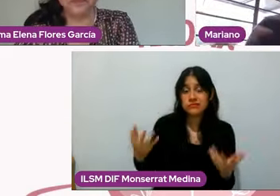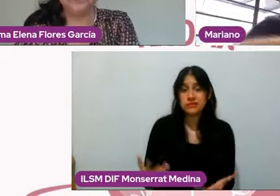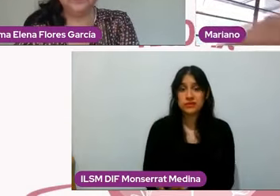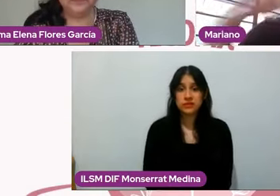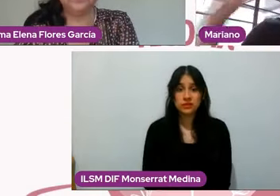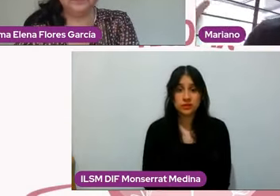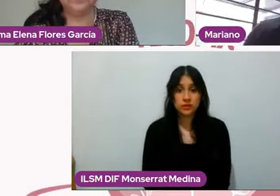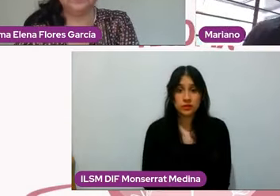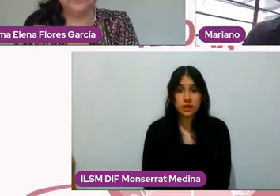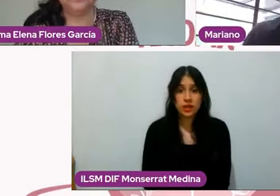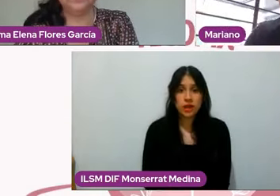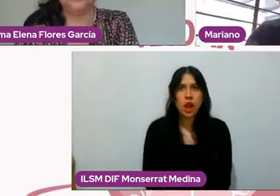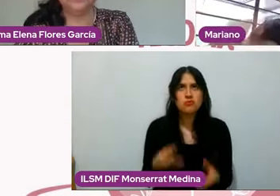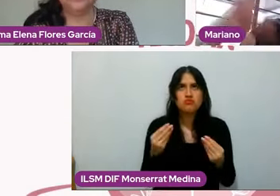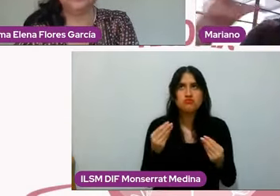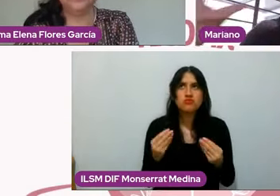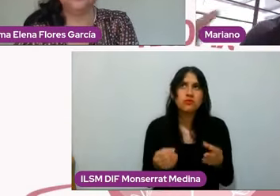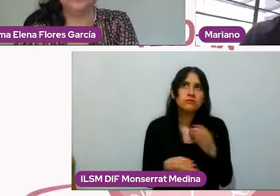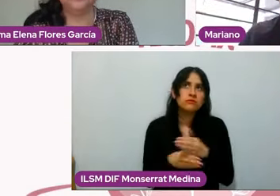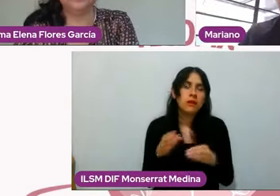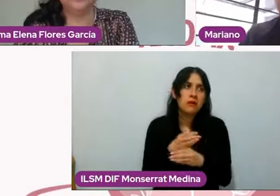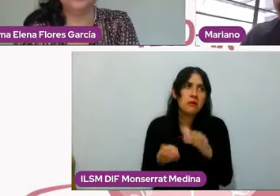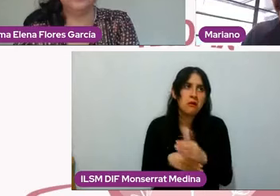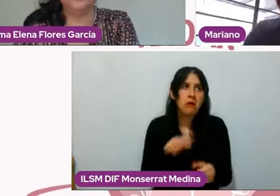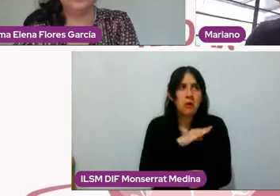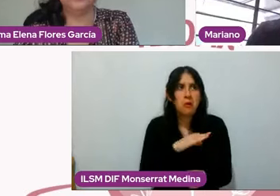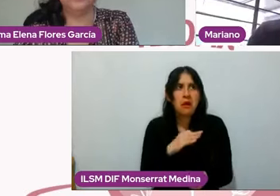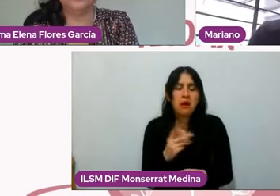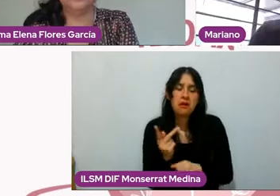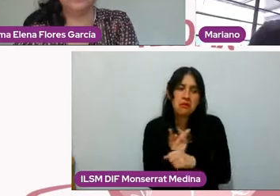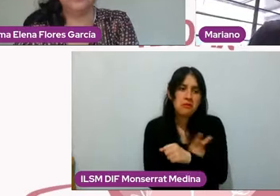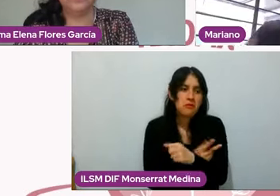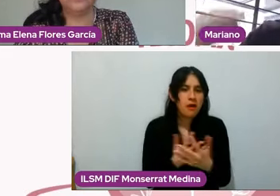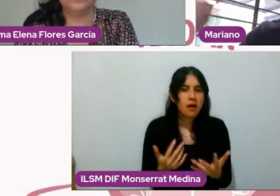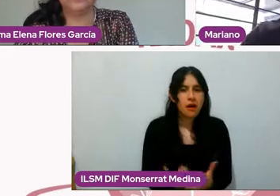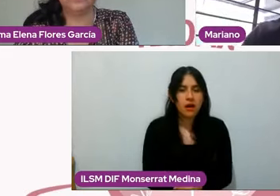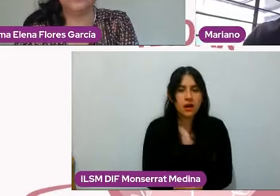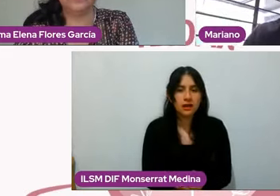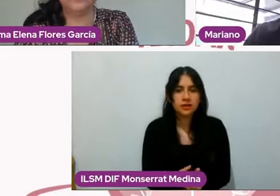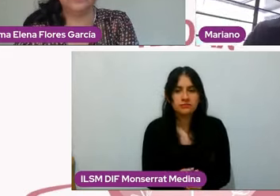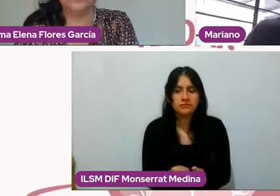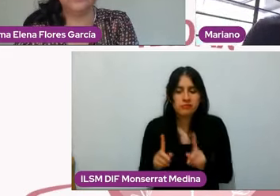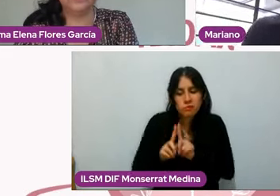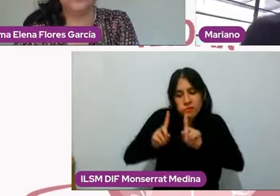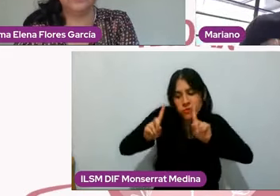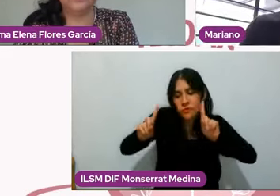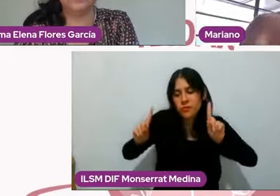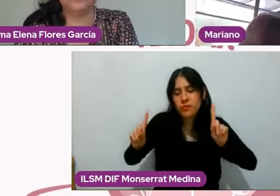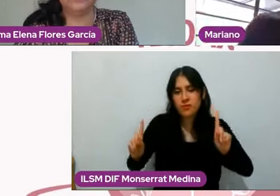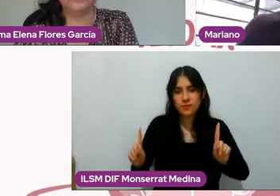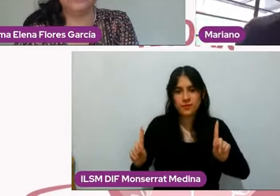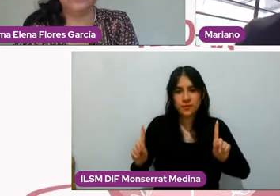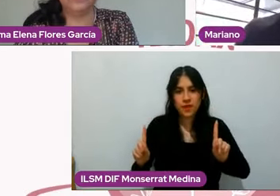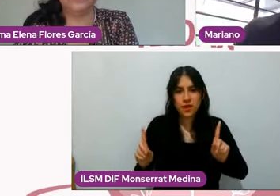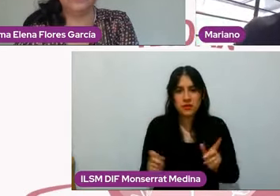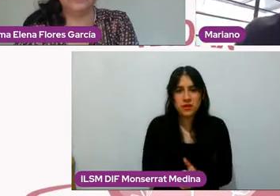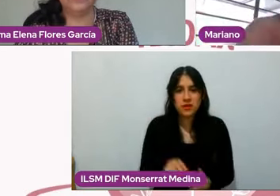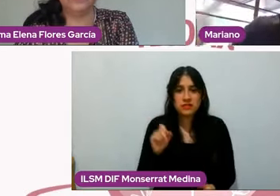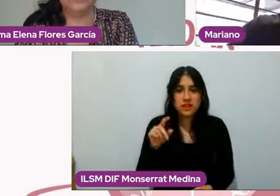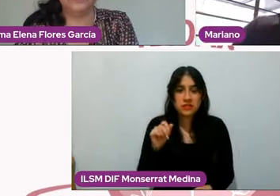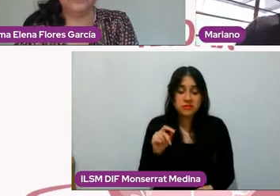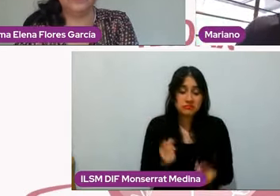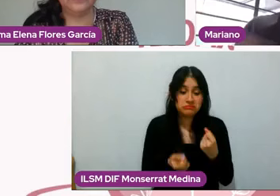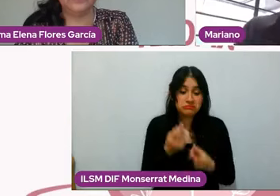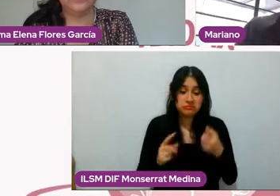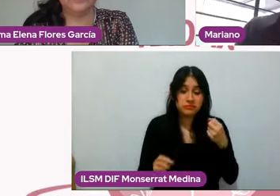pueden pasar muchas cosas desde hostilidad, puede haber ya lejanía e incluso puede estar provocando que tanto